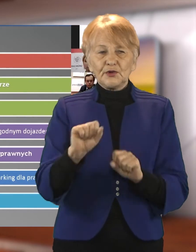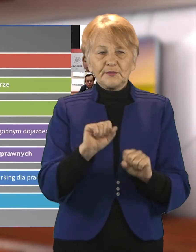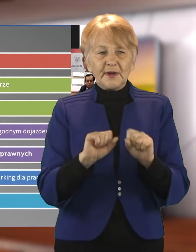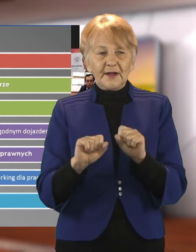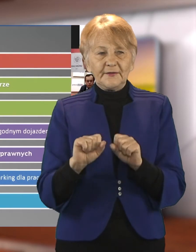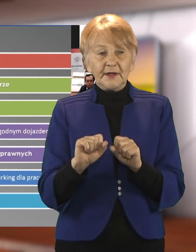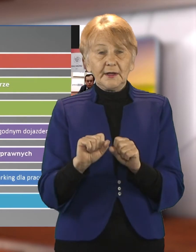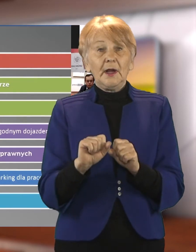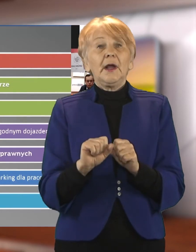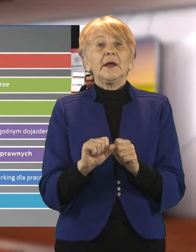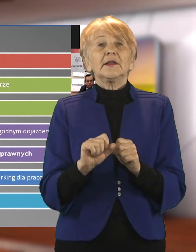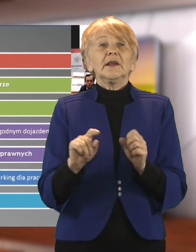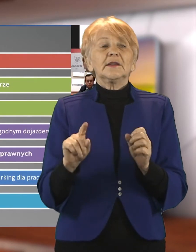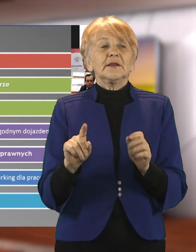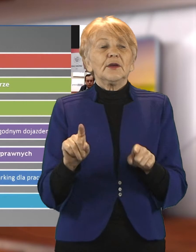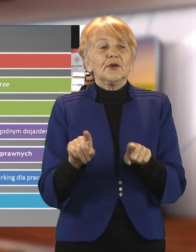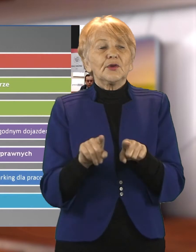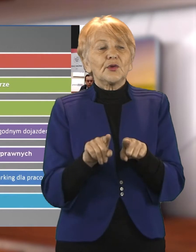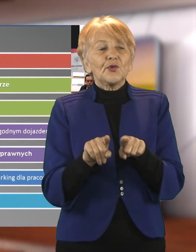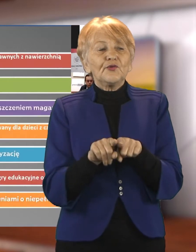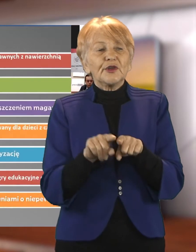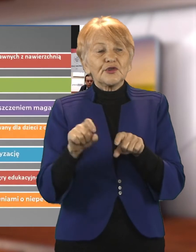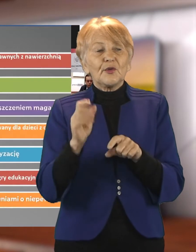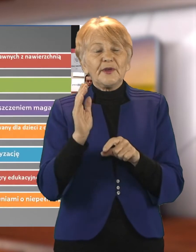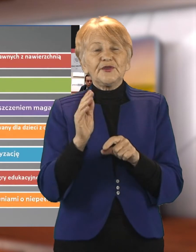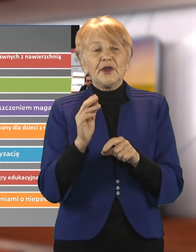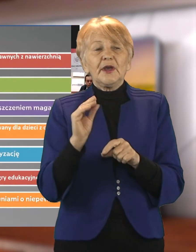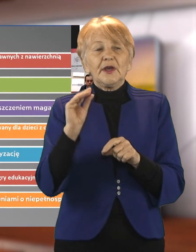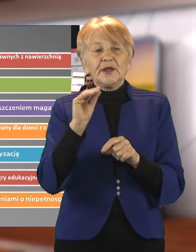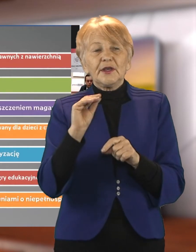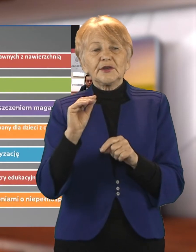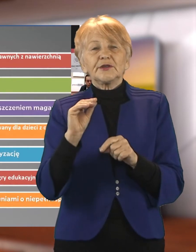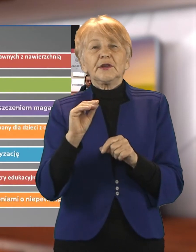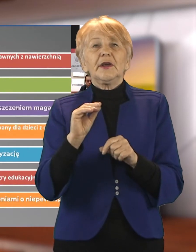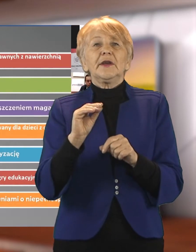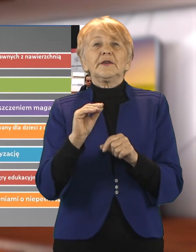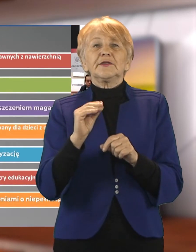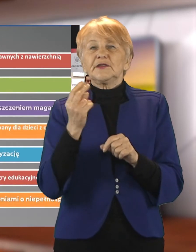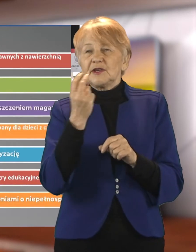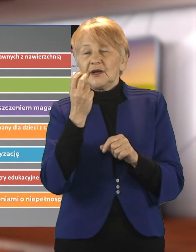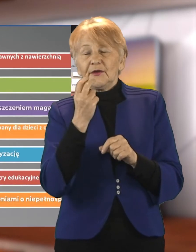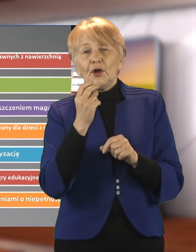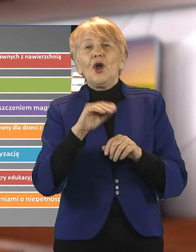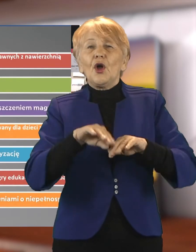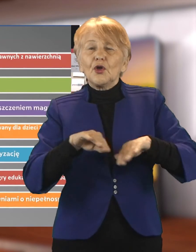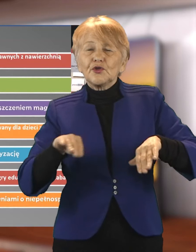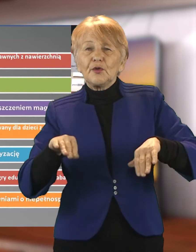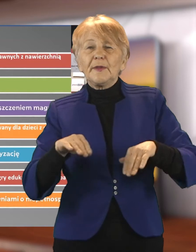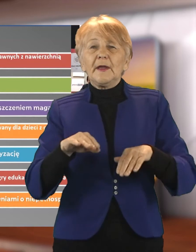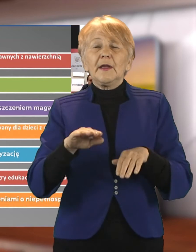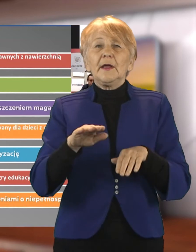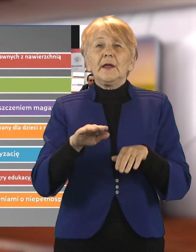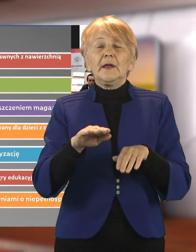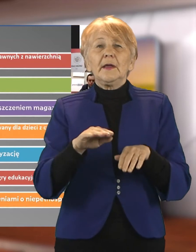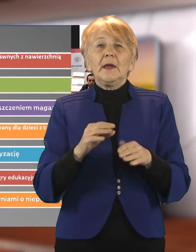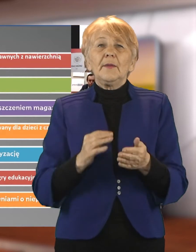własna kuchnia, co też należy podkreślić. Plac zabaw z urządzeniami dostosowanymi dla dzieci